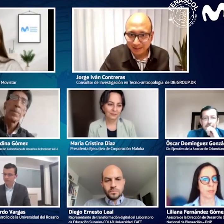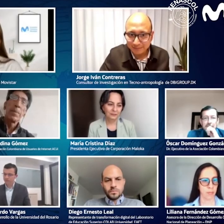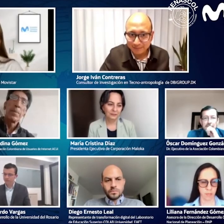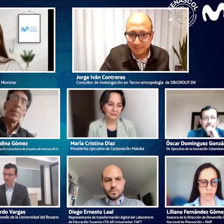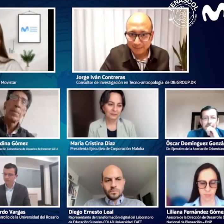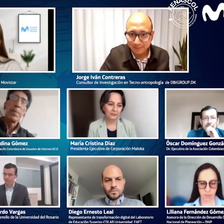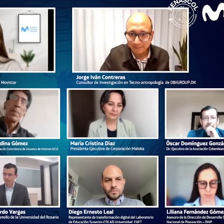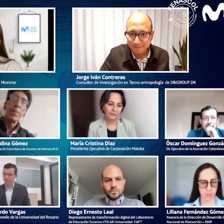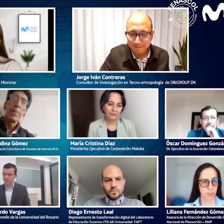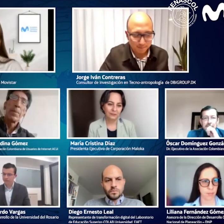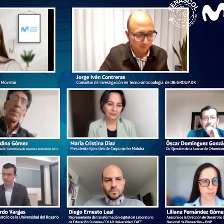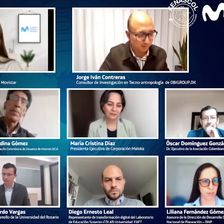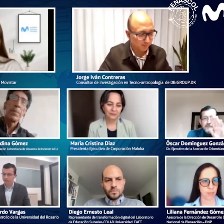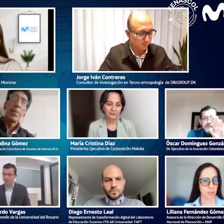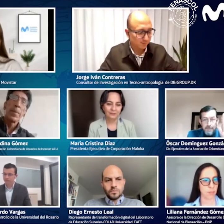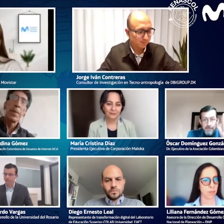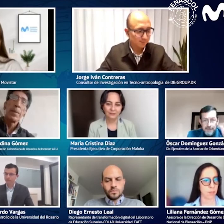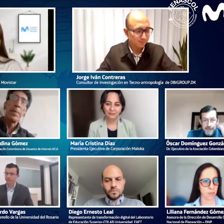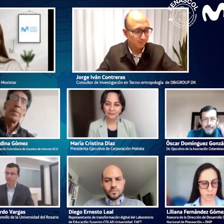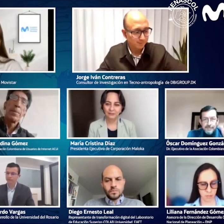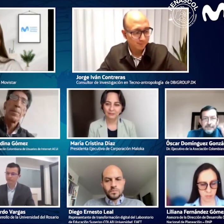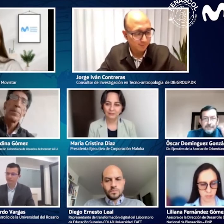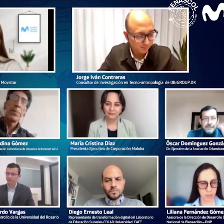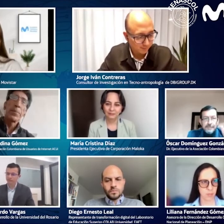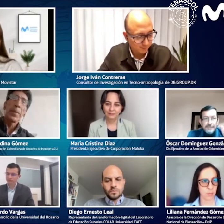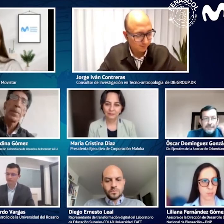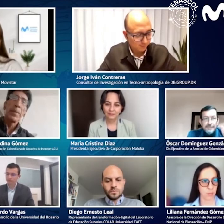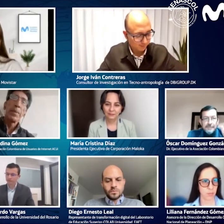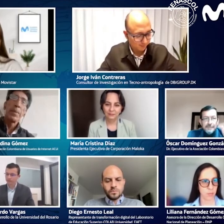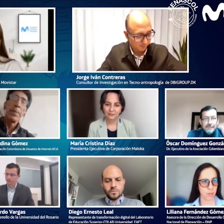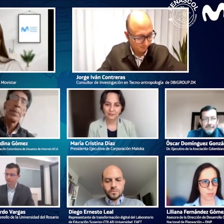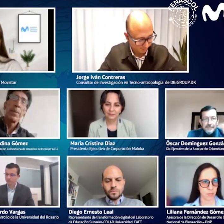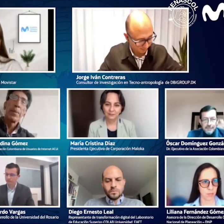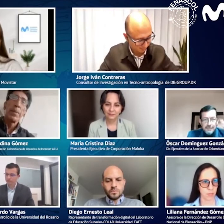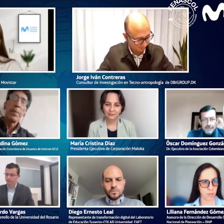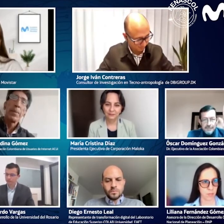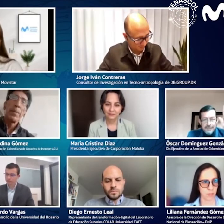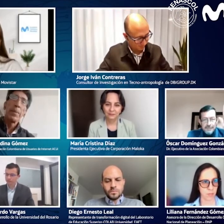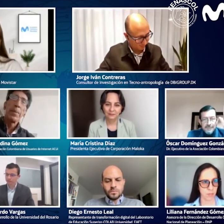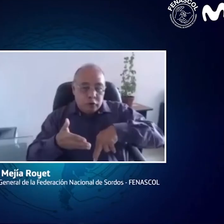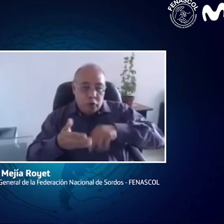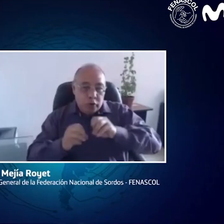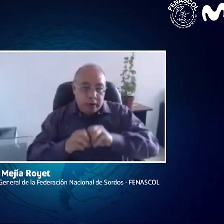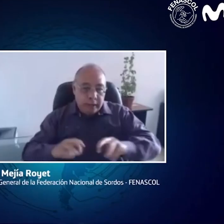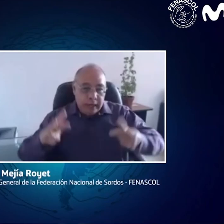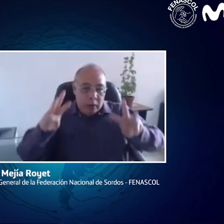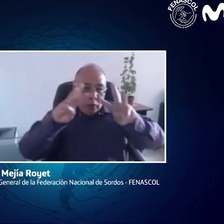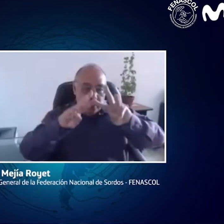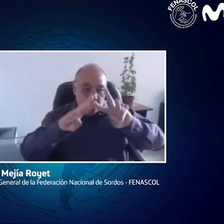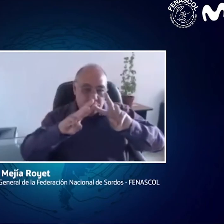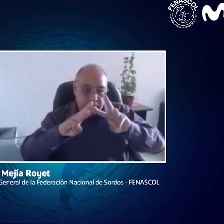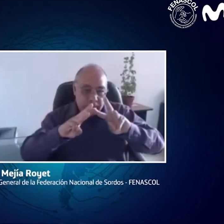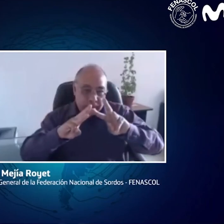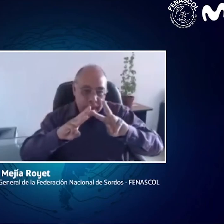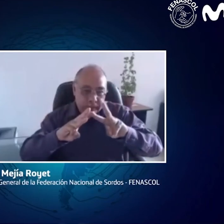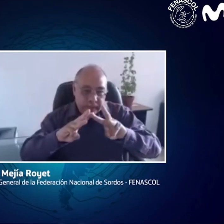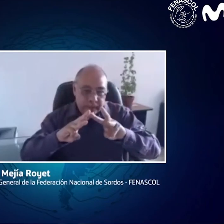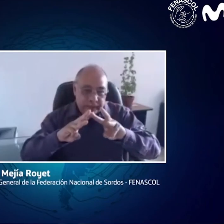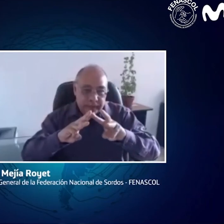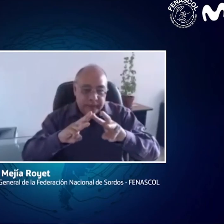Sí, es que se me olvidó alguna cosa que iba a mencionar anteriormente. El tema de la convención de la